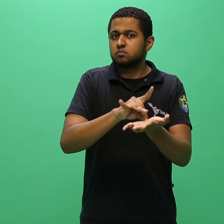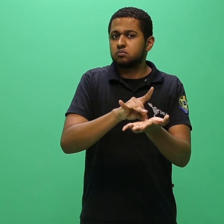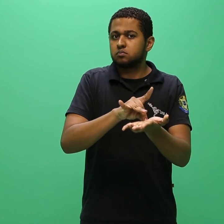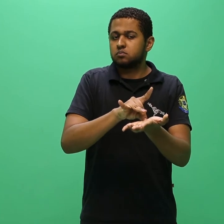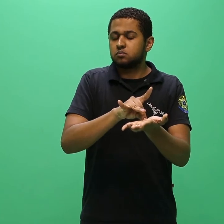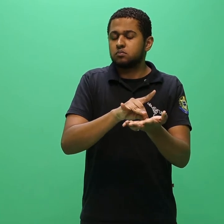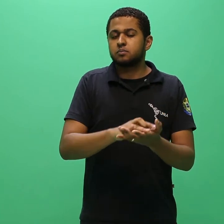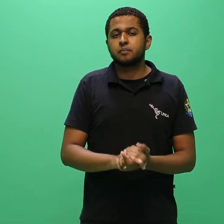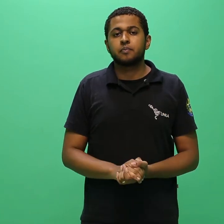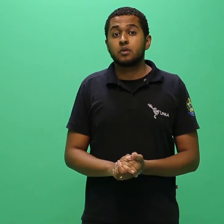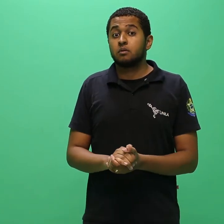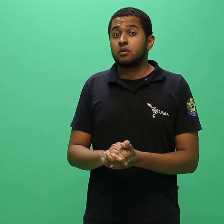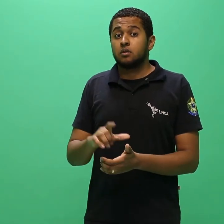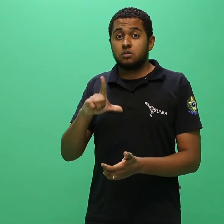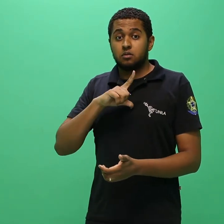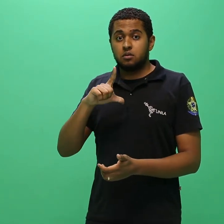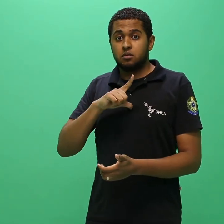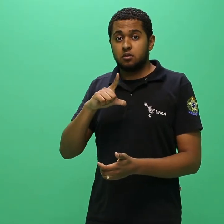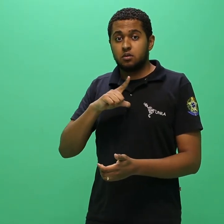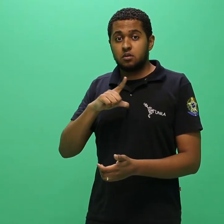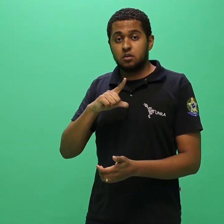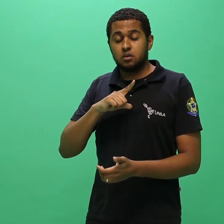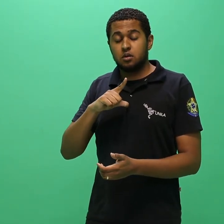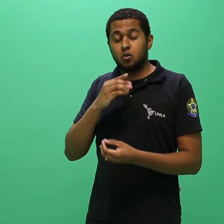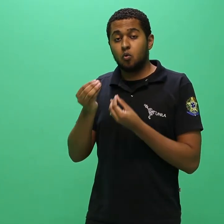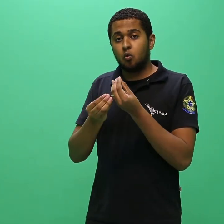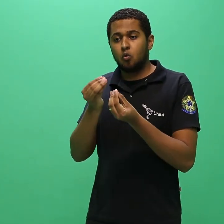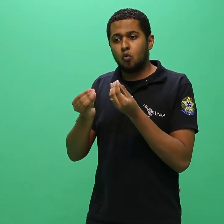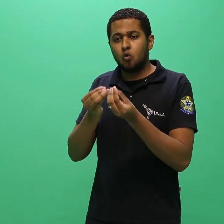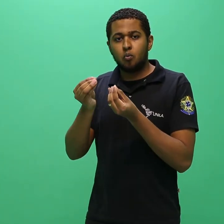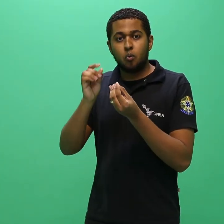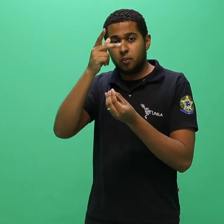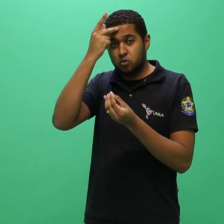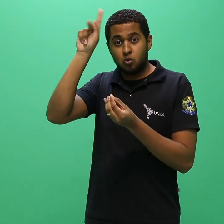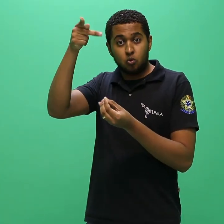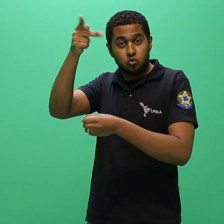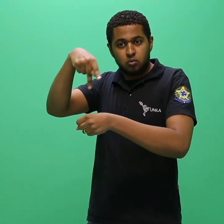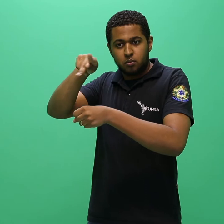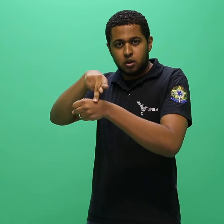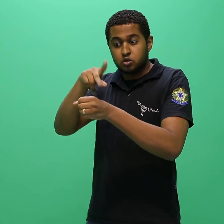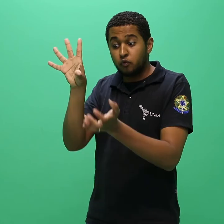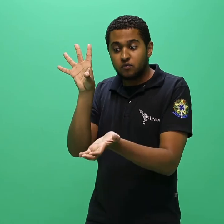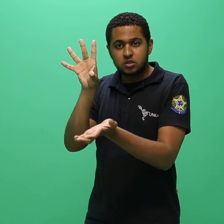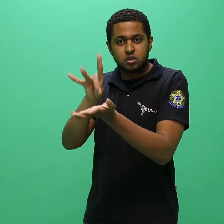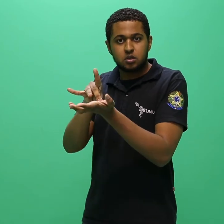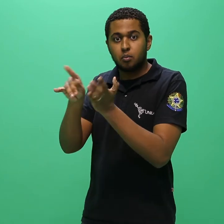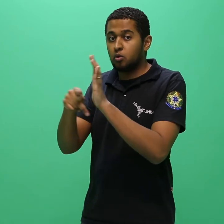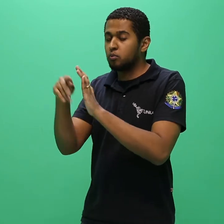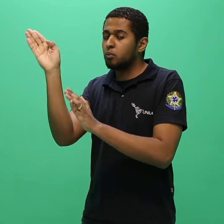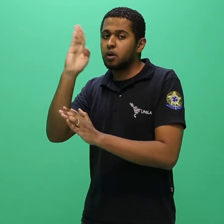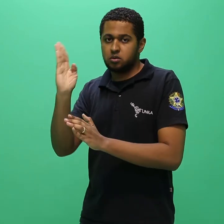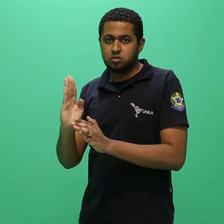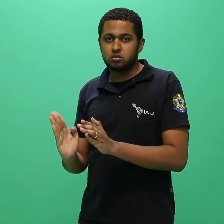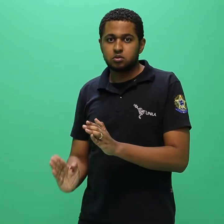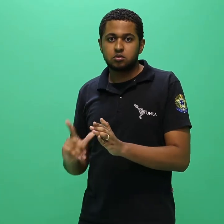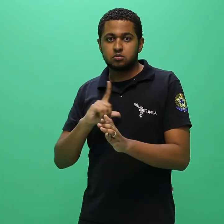procedimentos de consularização ou apostilamento, conforme legislação vigente